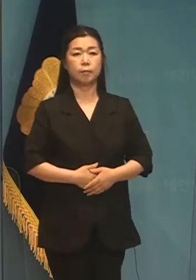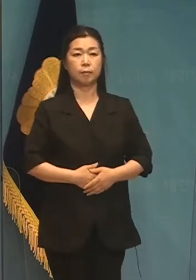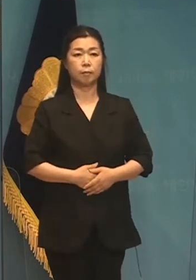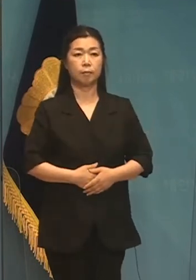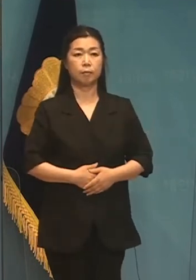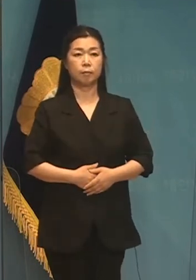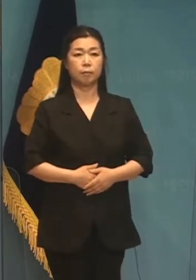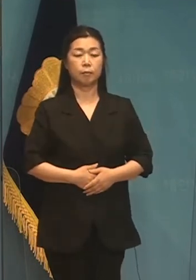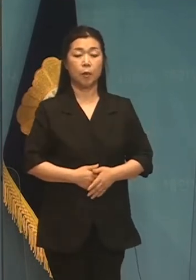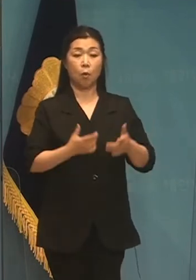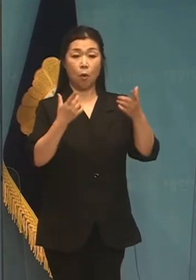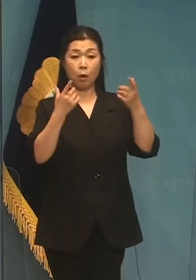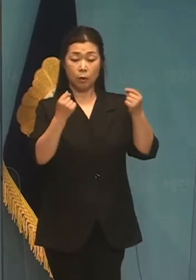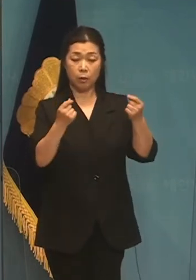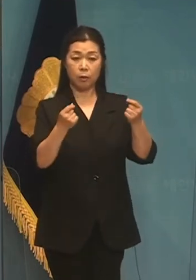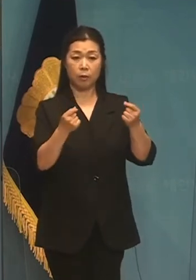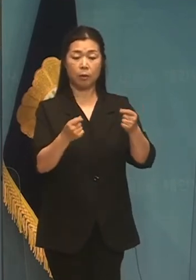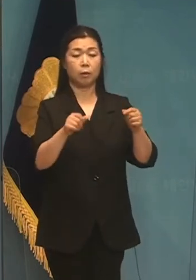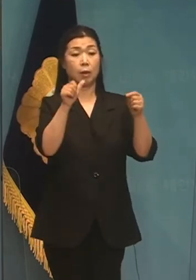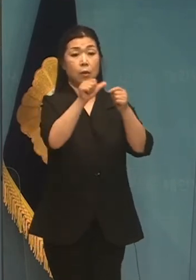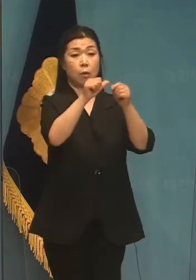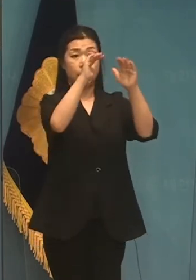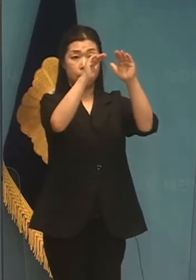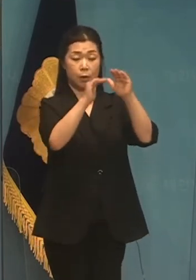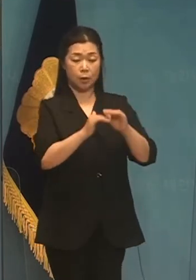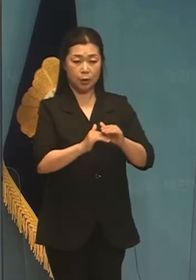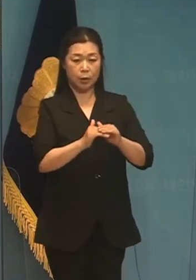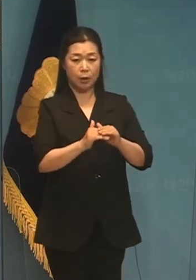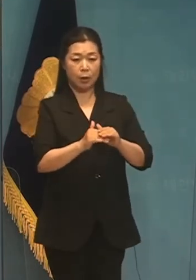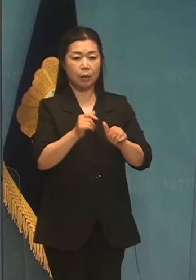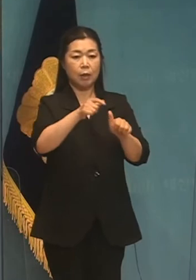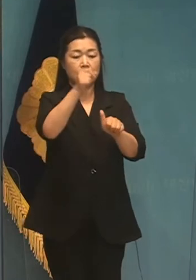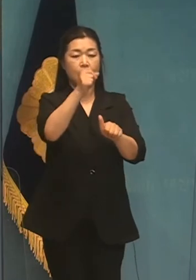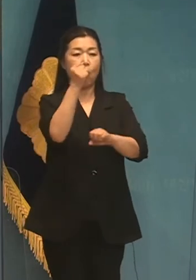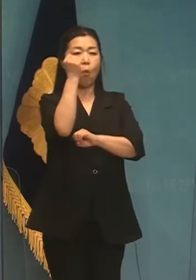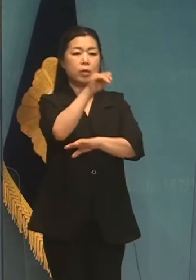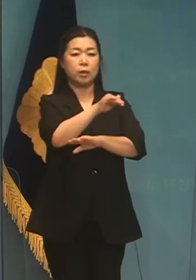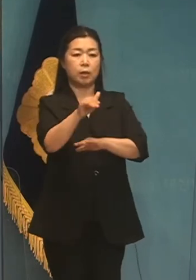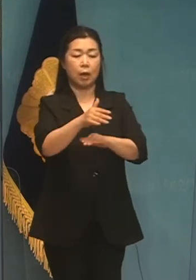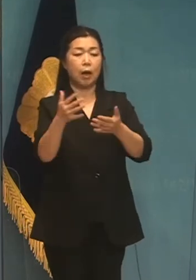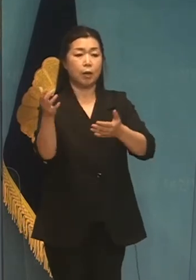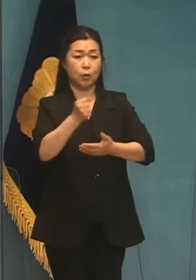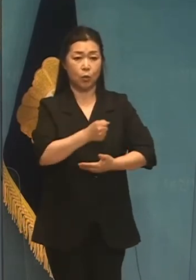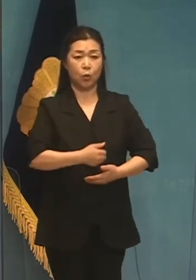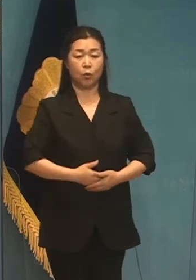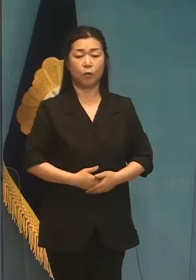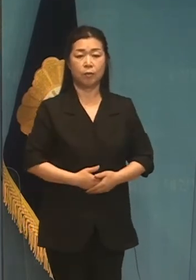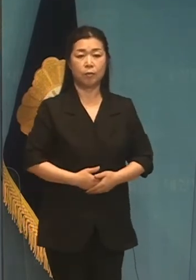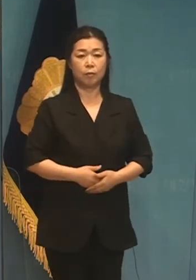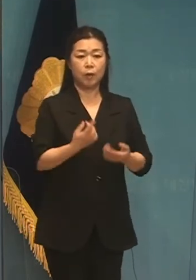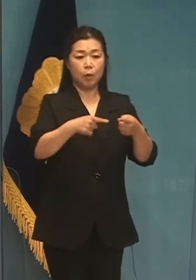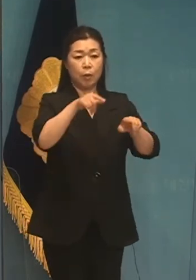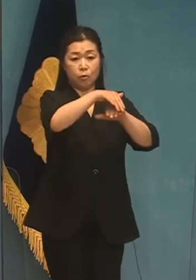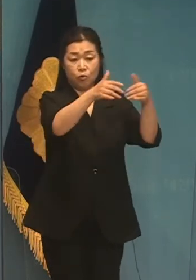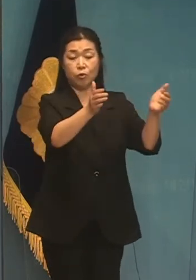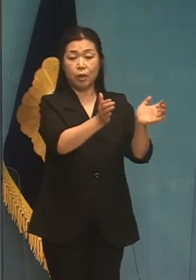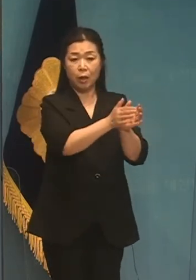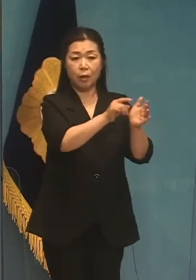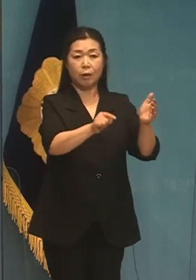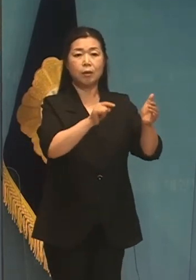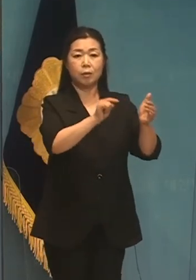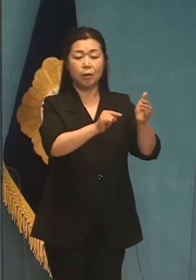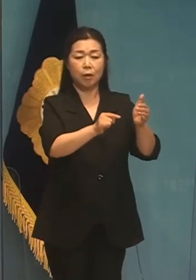이런 다섯 가지 인사관측의 방향을 바탕으로 우리 더불어민주당의